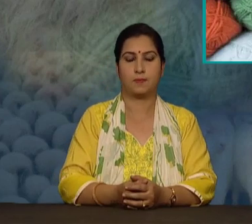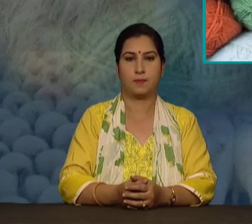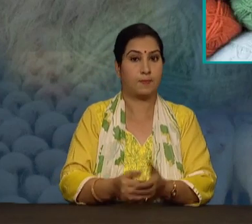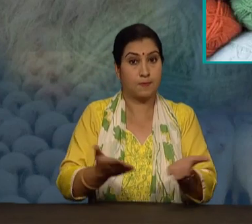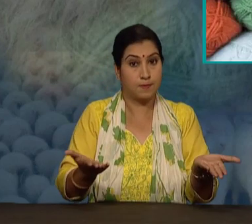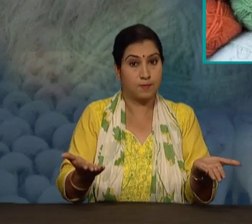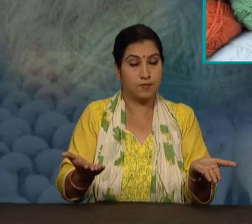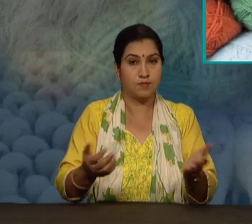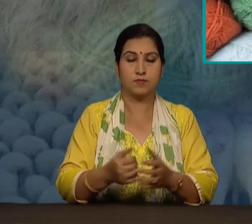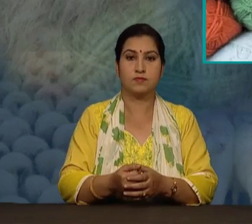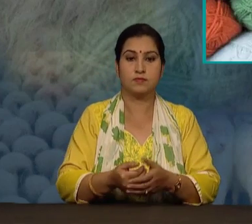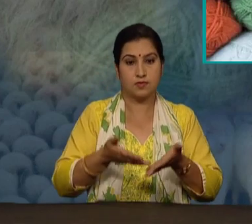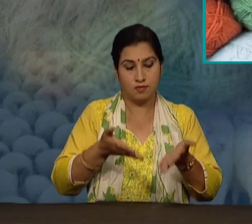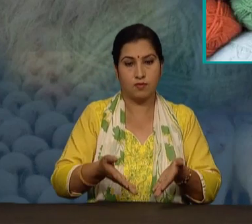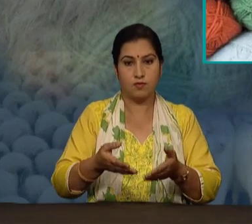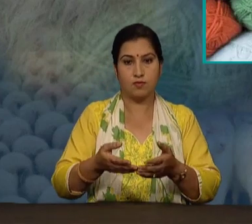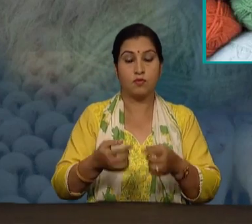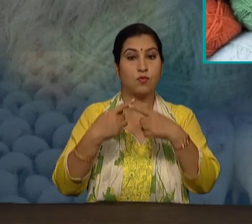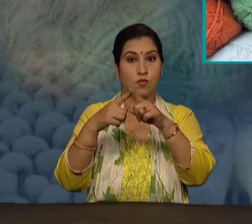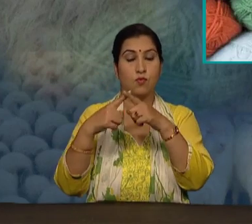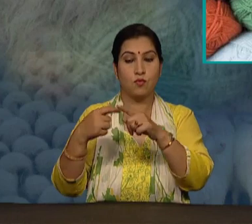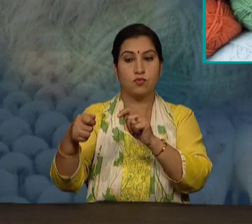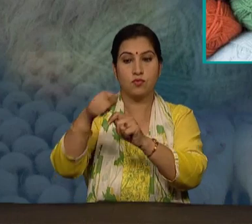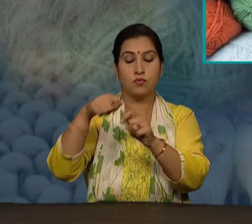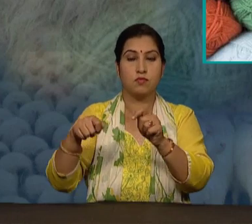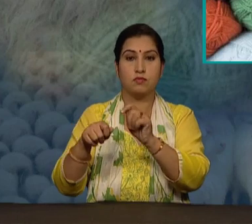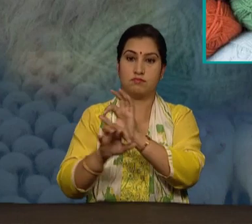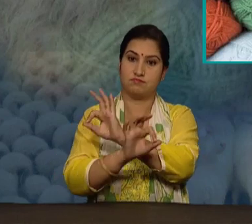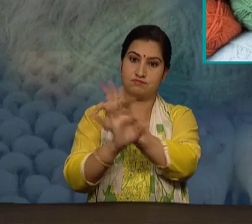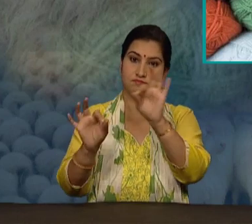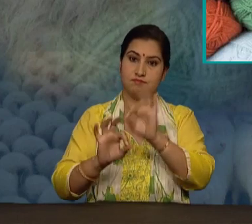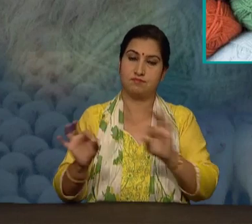अब उन स्वेटर बनाने के लिए तयार है